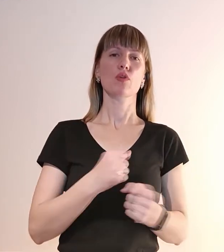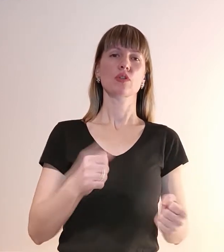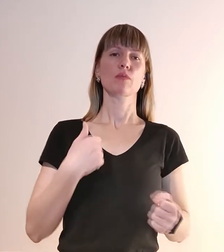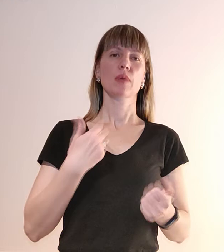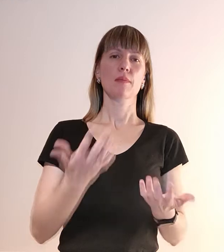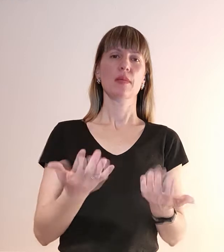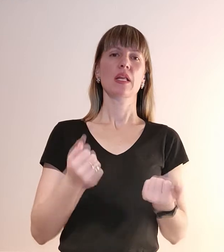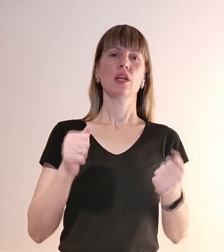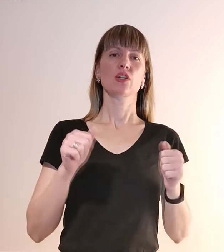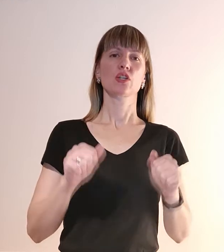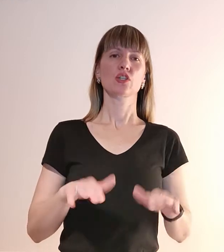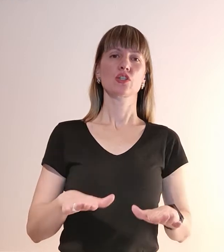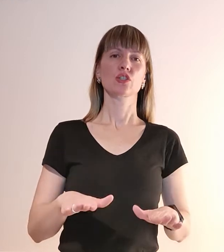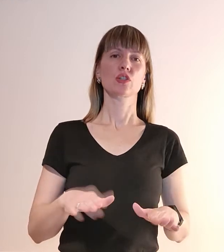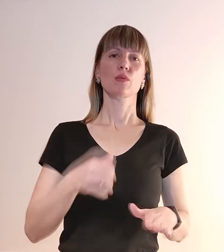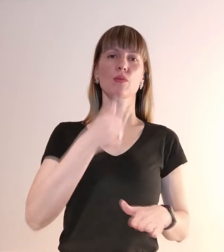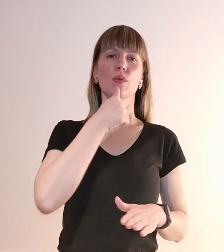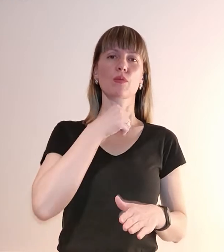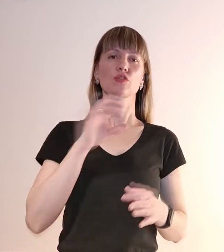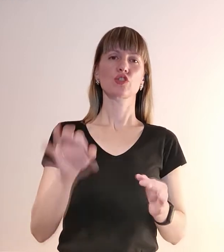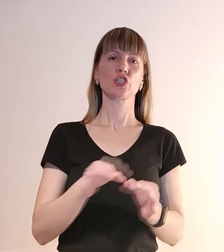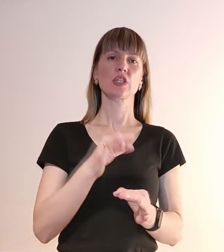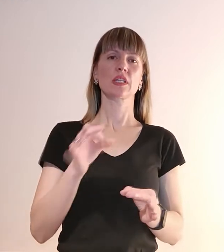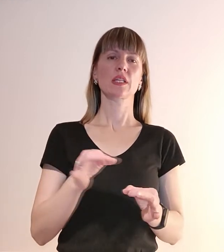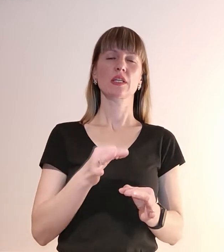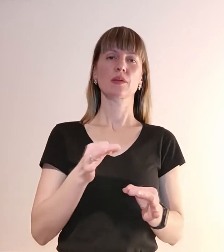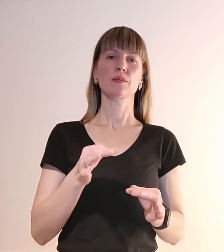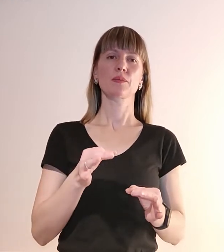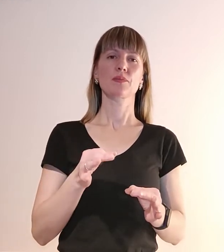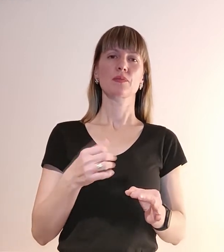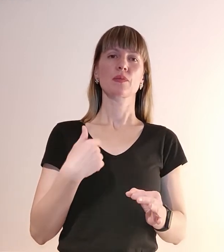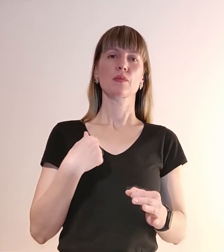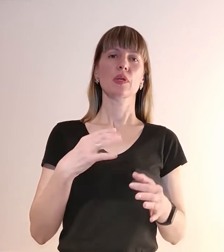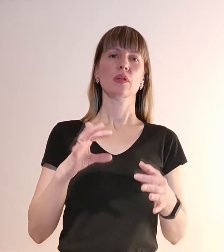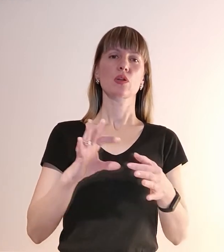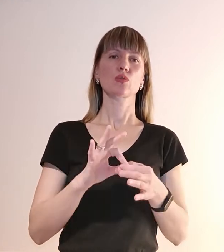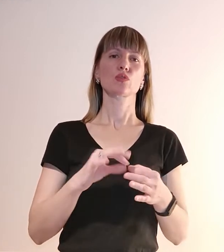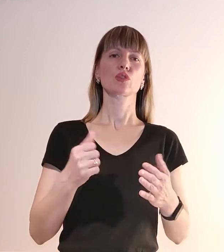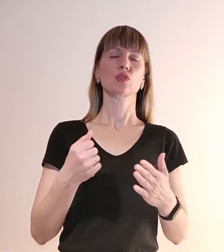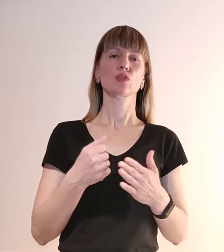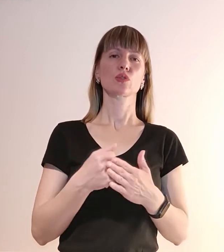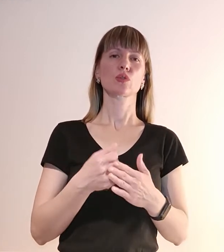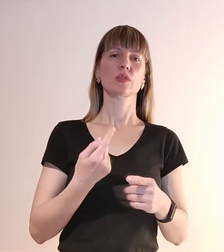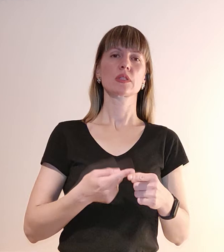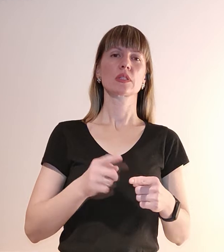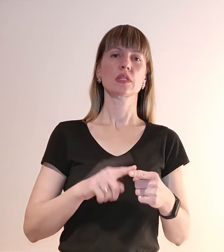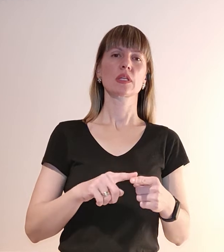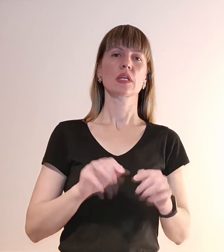рішення попробувати їх шити. Ми залучили до цієї справи